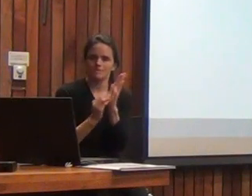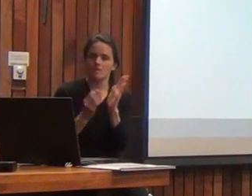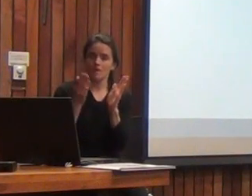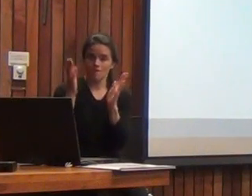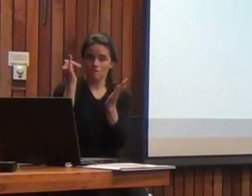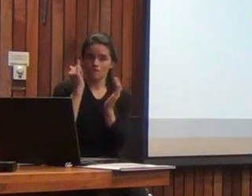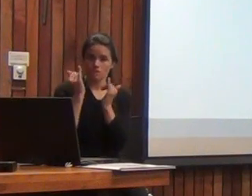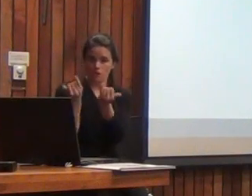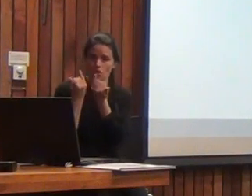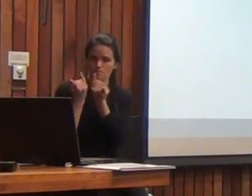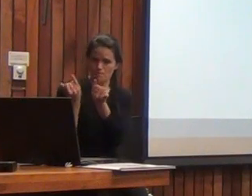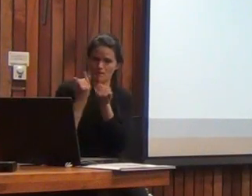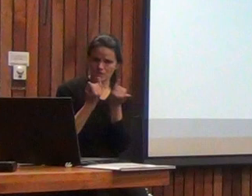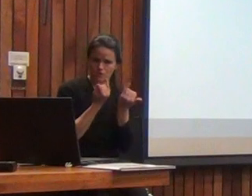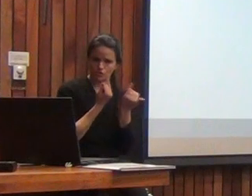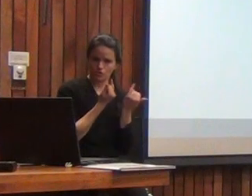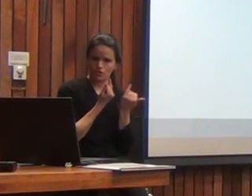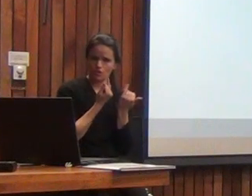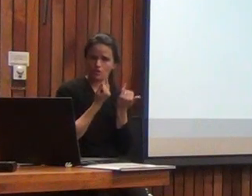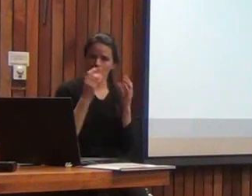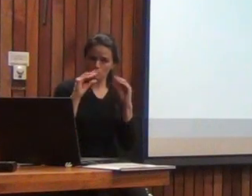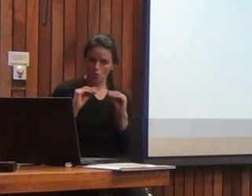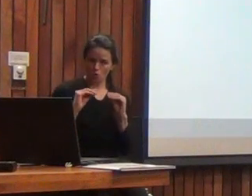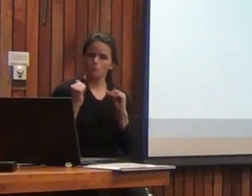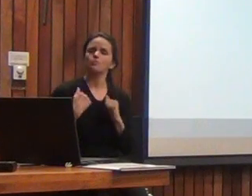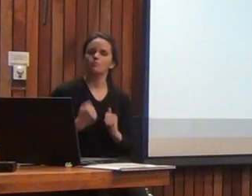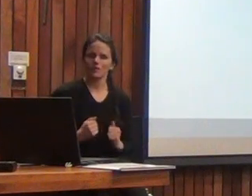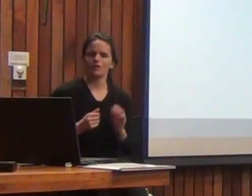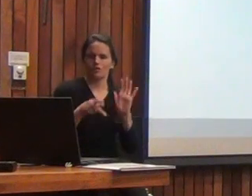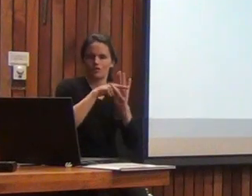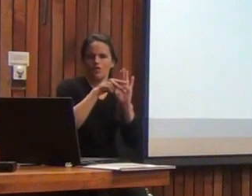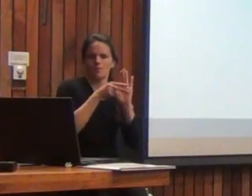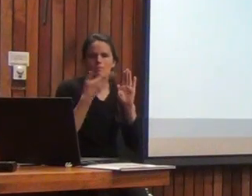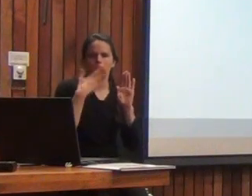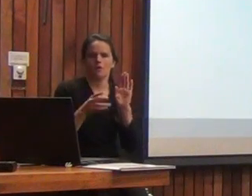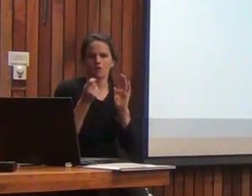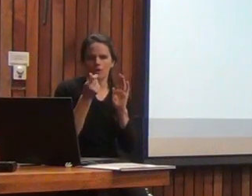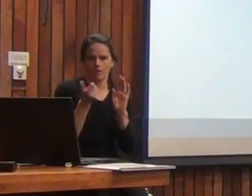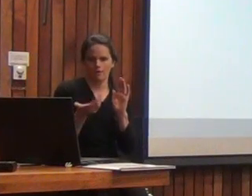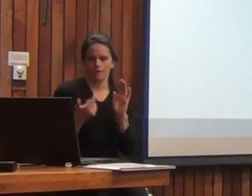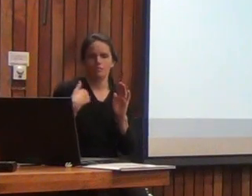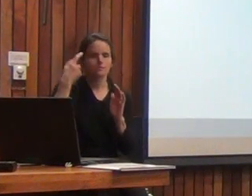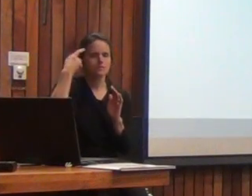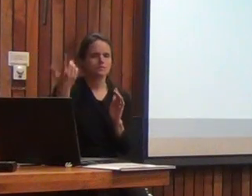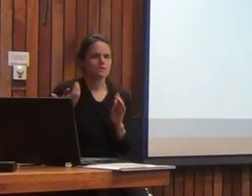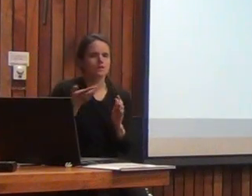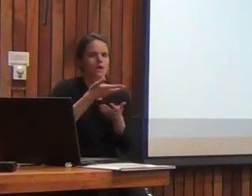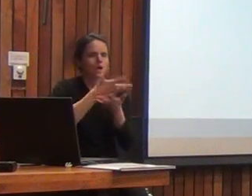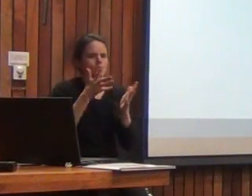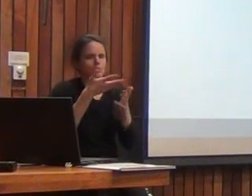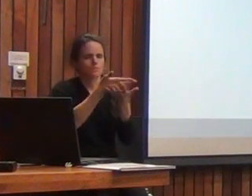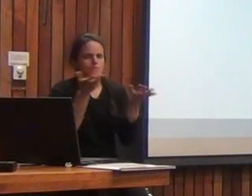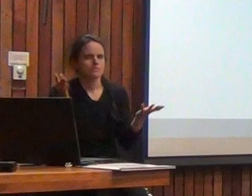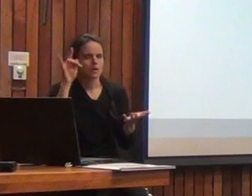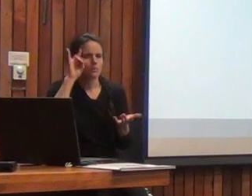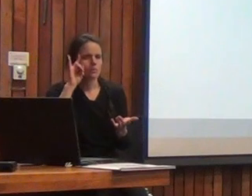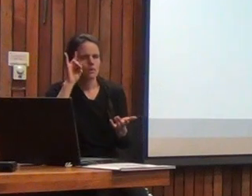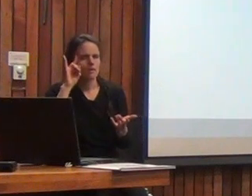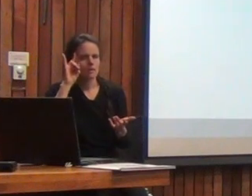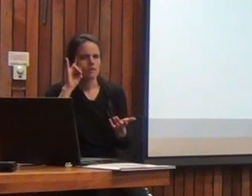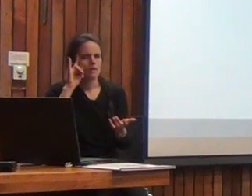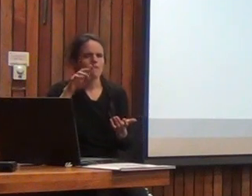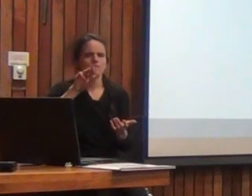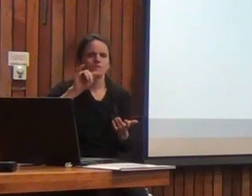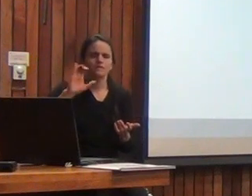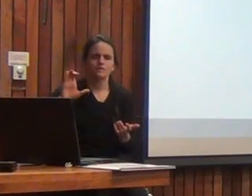información puede obtener normas de mucha mejor calidad uno podría pensar si recuerda que el BIS-3 estandarizó un error